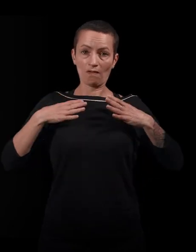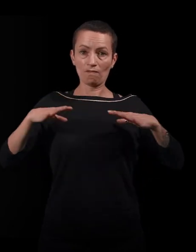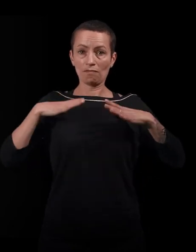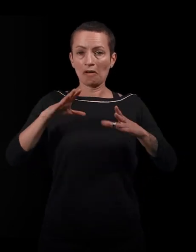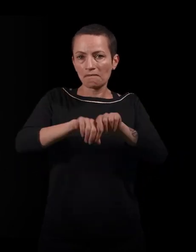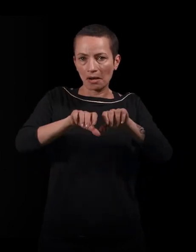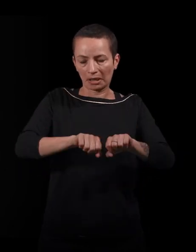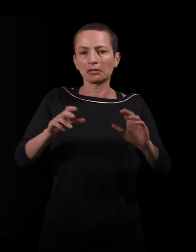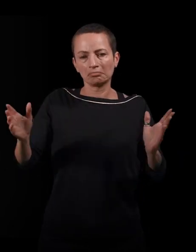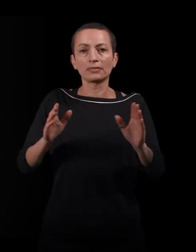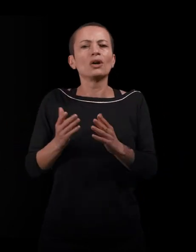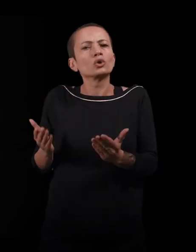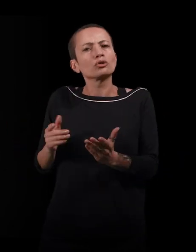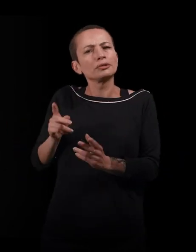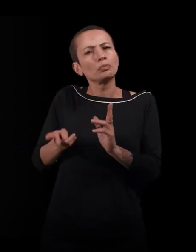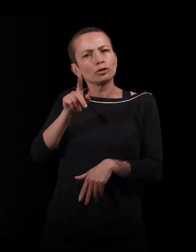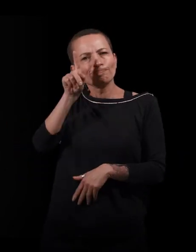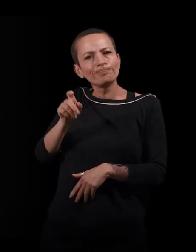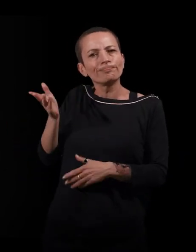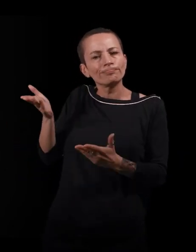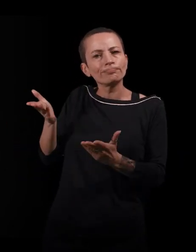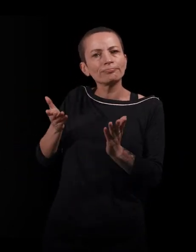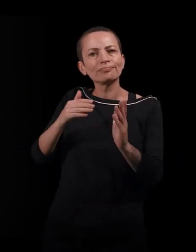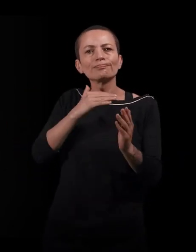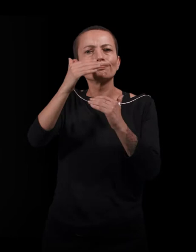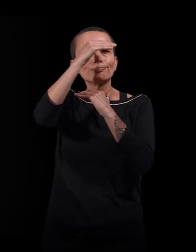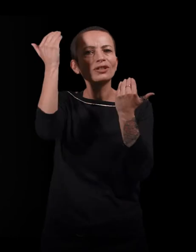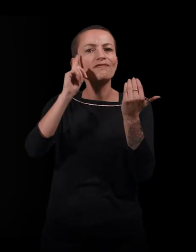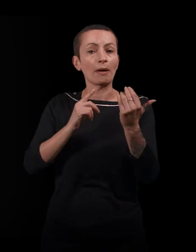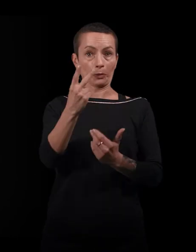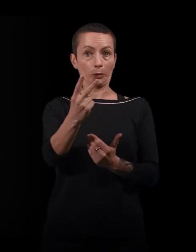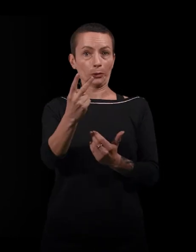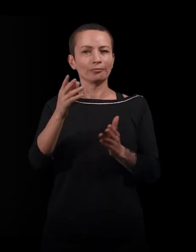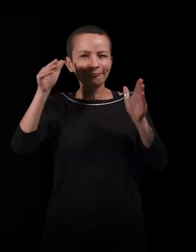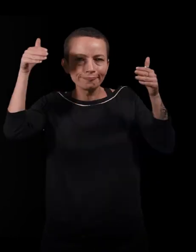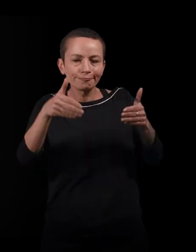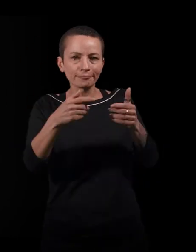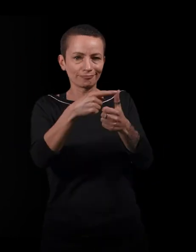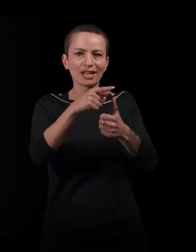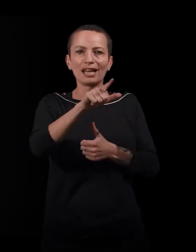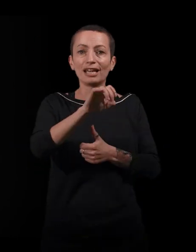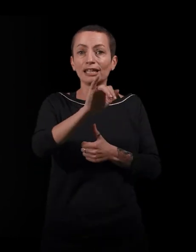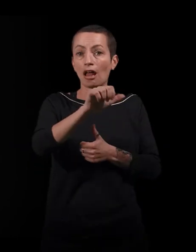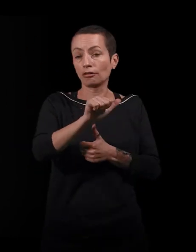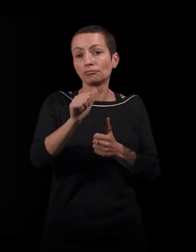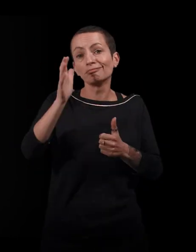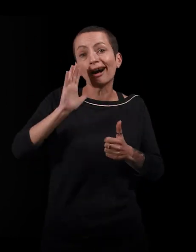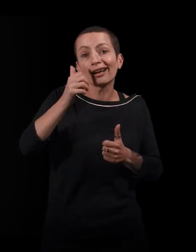Mais aujourd'hui, on va vous demander de vous intéresser essentiellement au portrait de femme, à deux personnages en particulier, Léla, votre arrière-grand-mère,